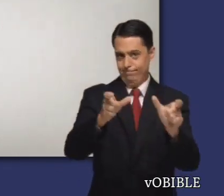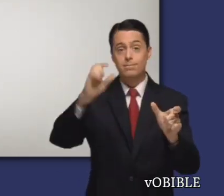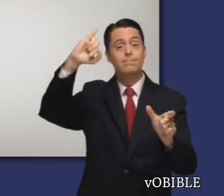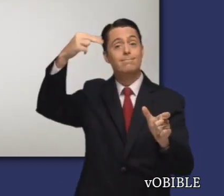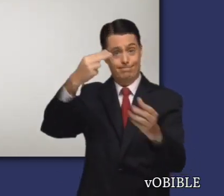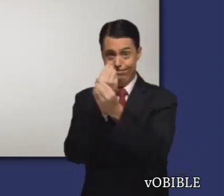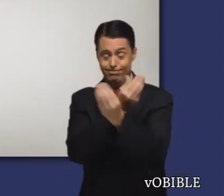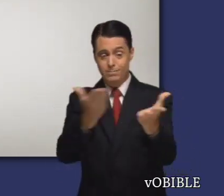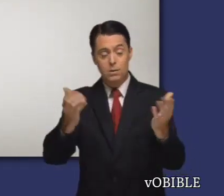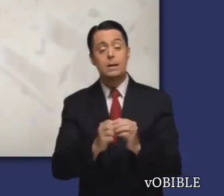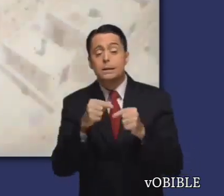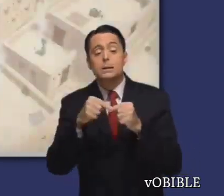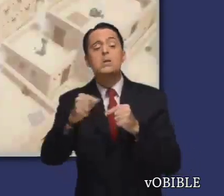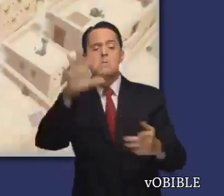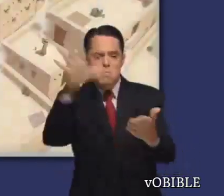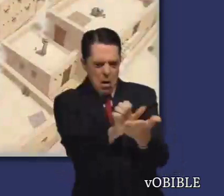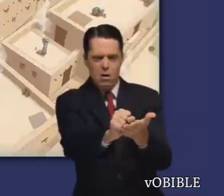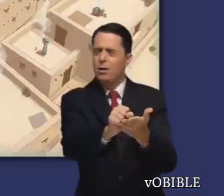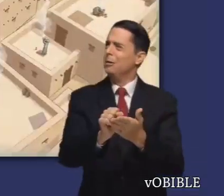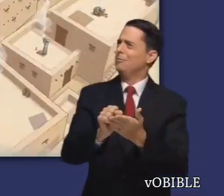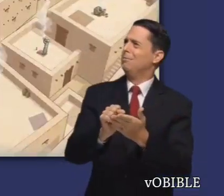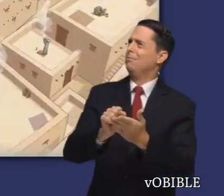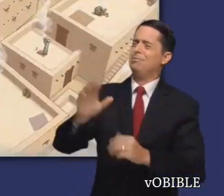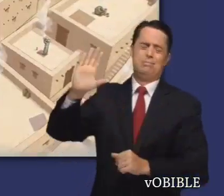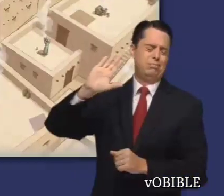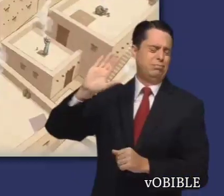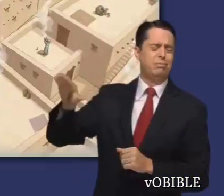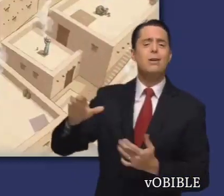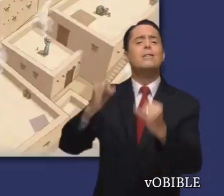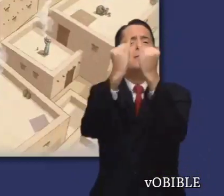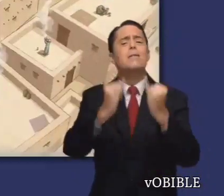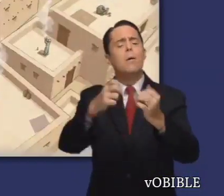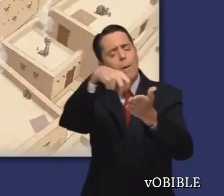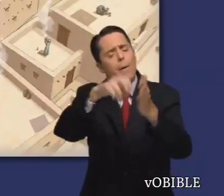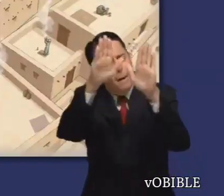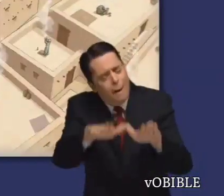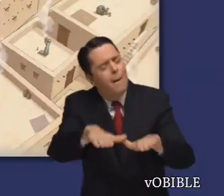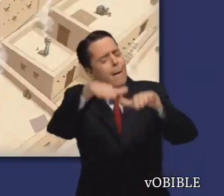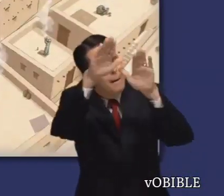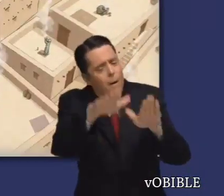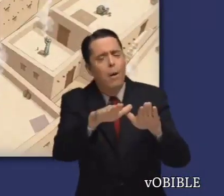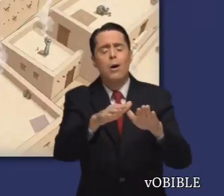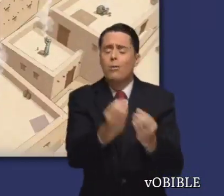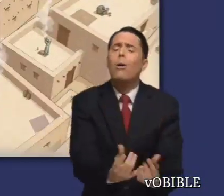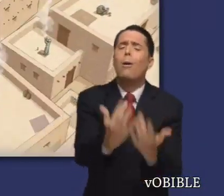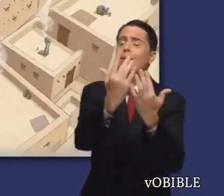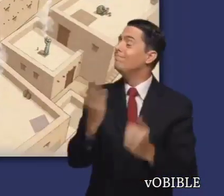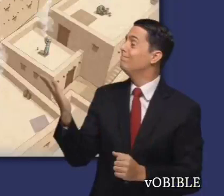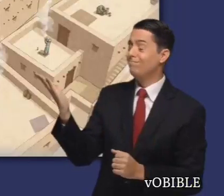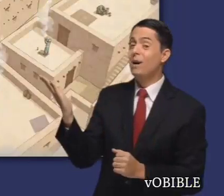El capítulo 3 muestra que los orgullosos habitantes de Jerusalén siguen desobedeciendo a Jehová a pesar de sus